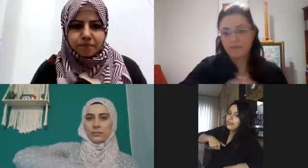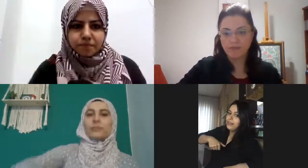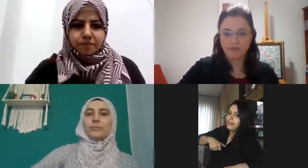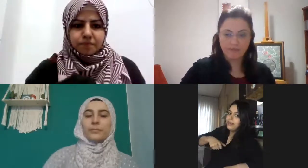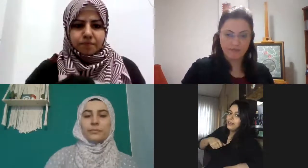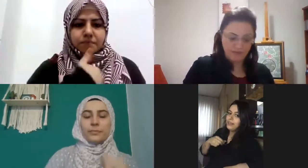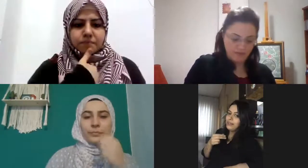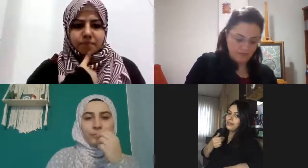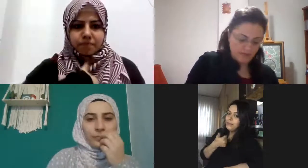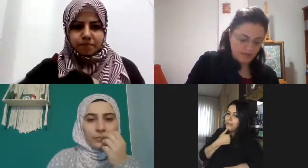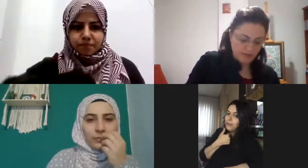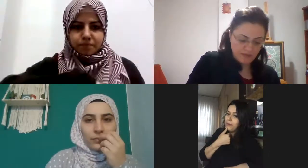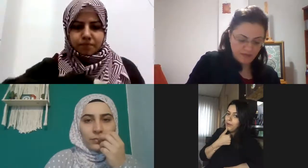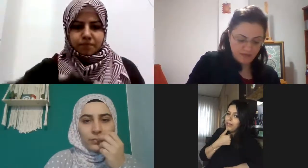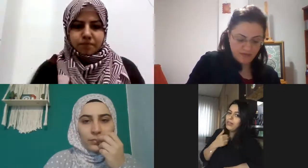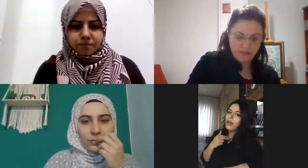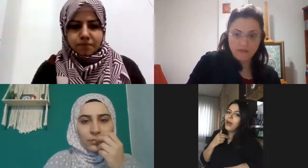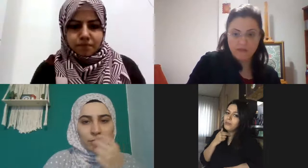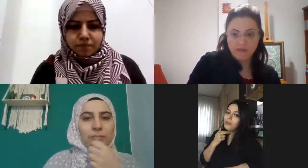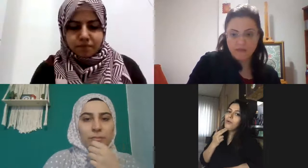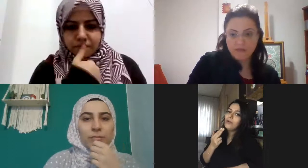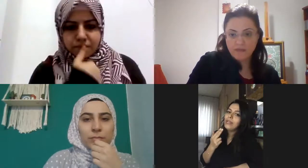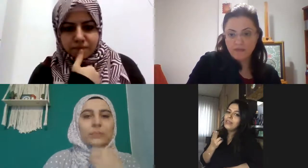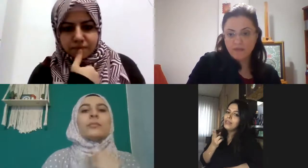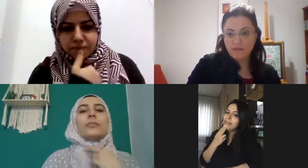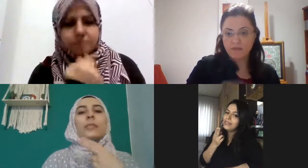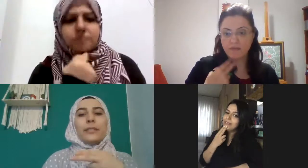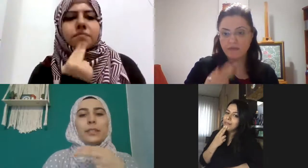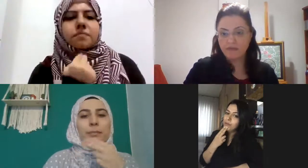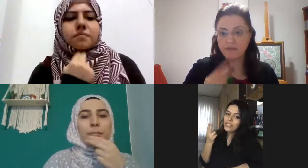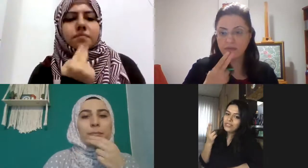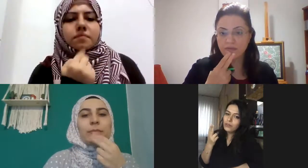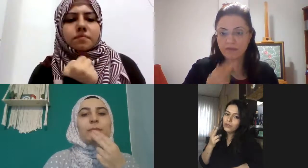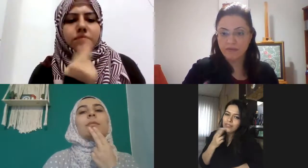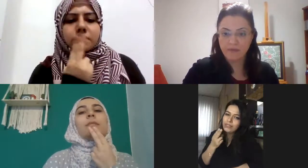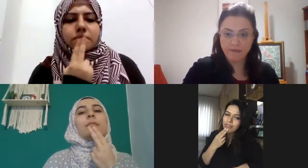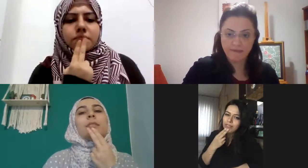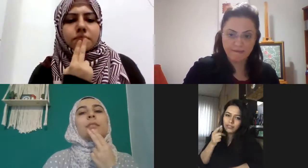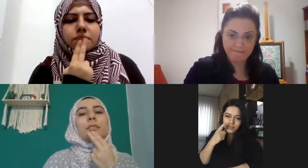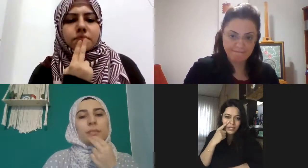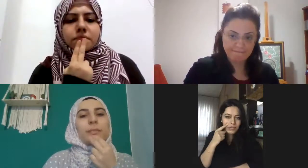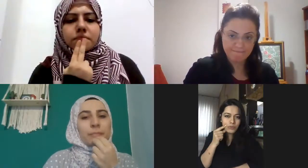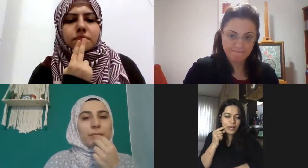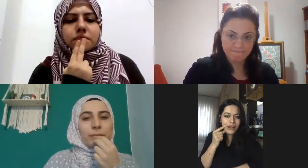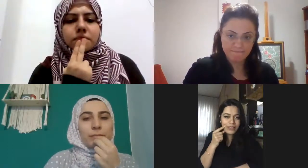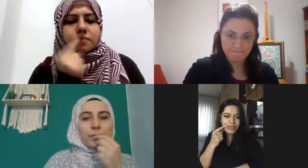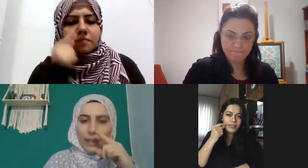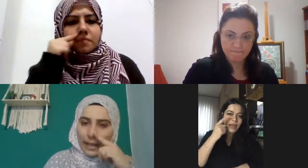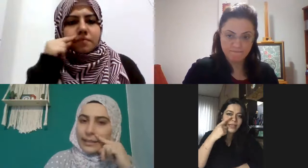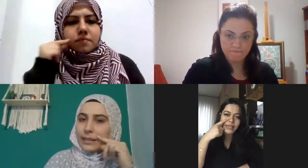eee baba böyle abla böyle kadın da böyle cinsiyet olarak kız kadın bu da erkekti ya erkek